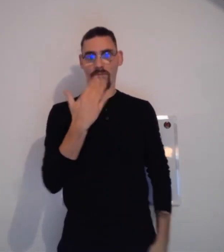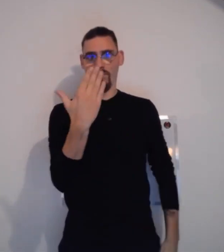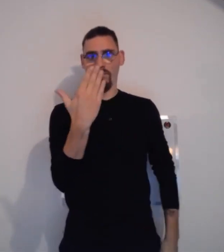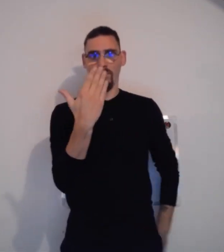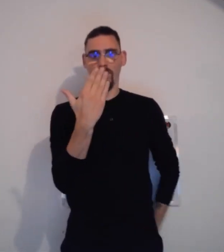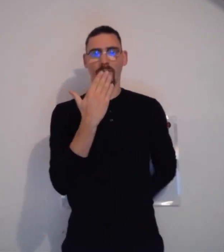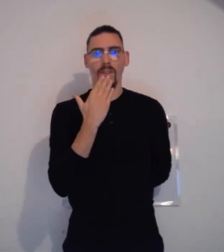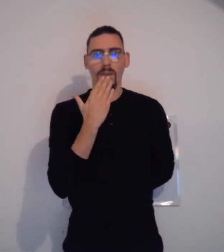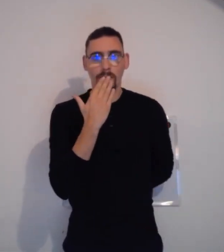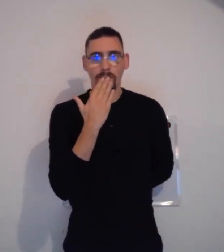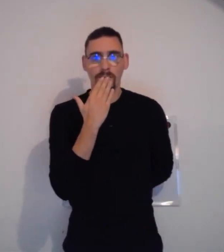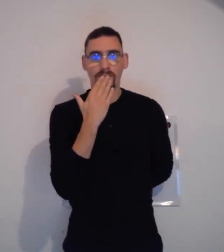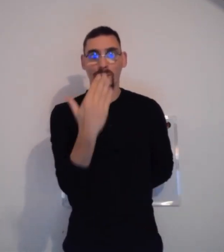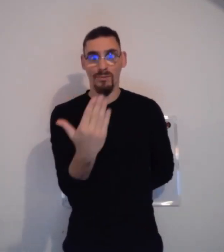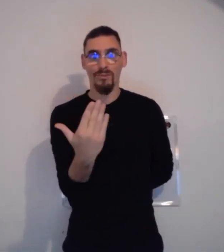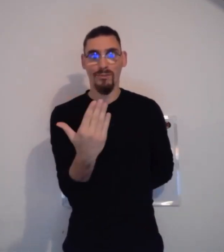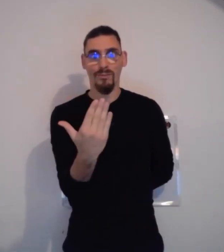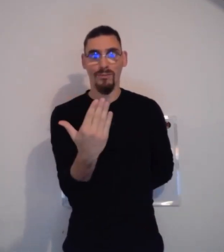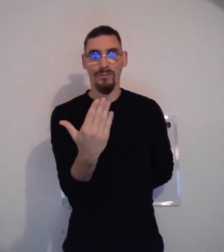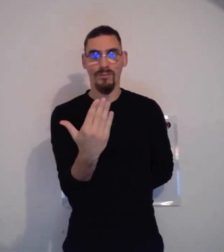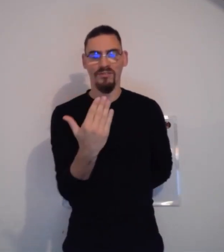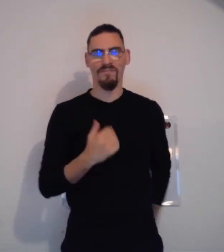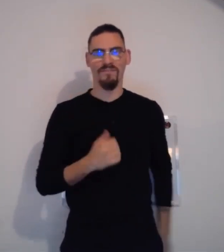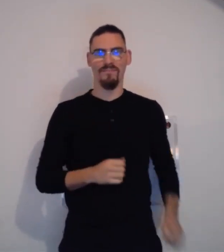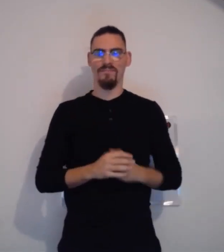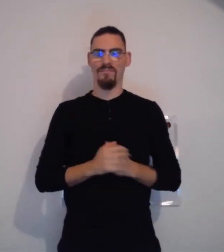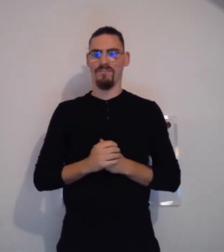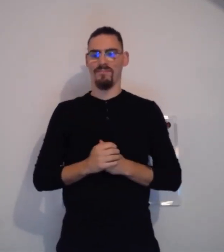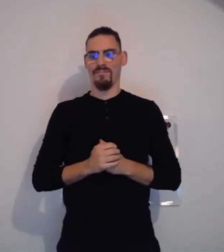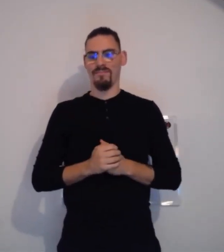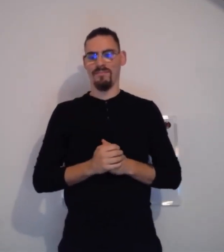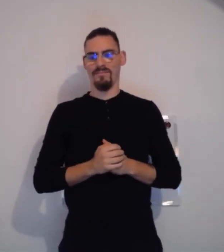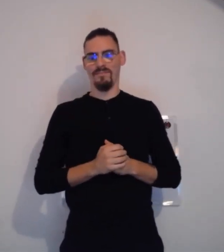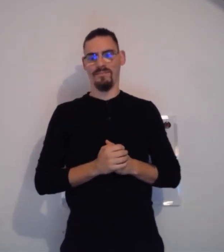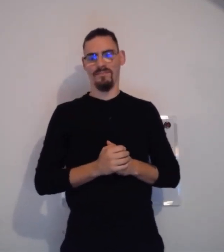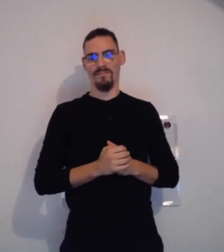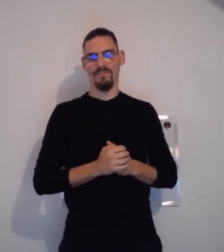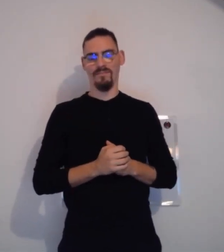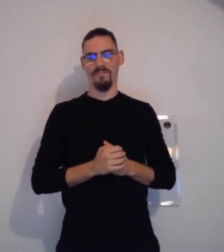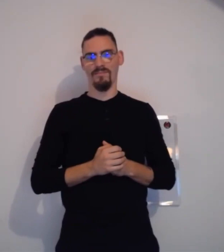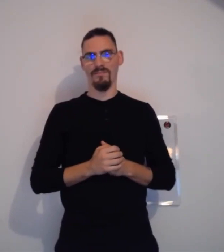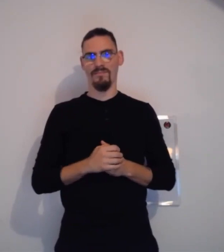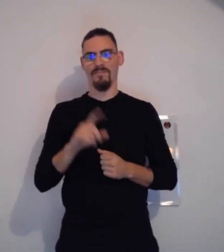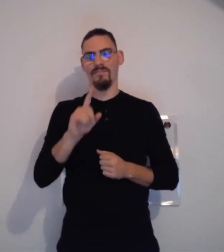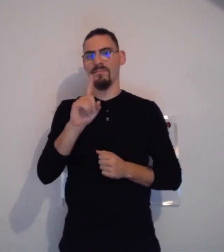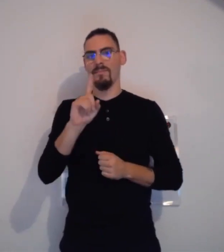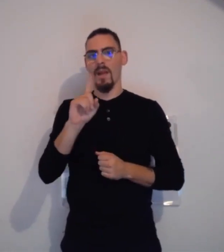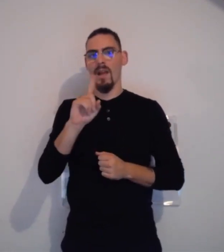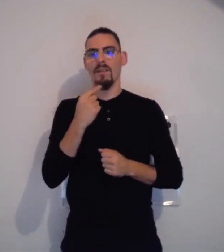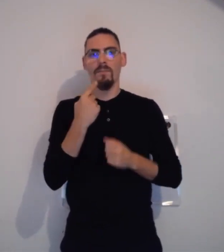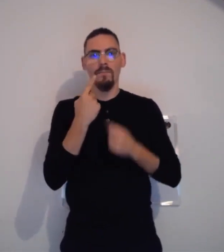Je vous le refais. Main à plat devant la bouche et on la dirige vers l'avant.